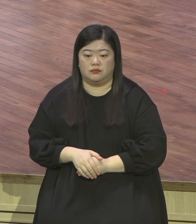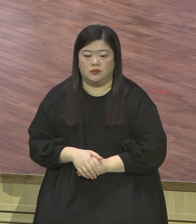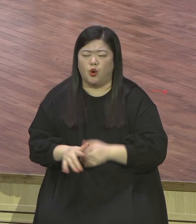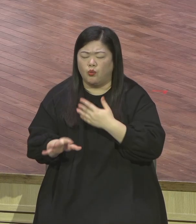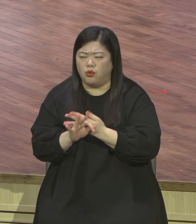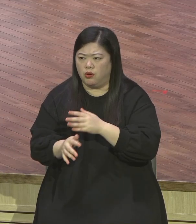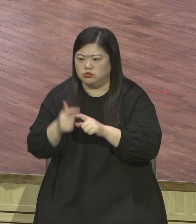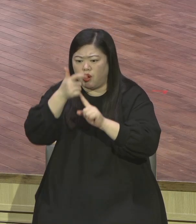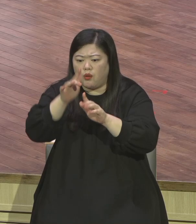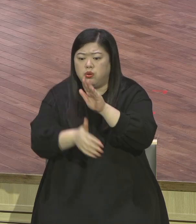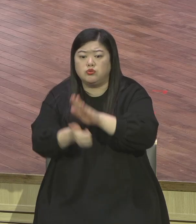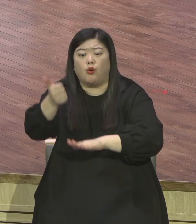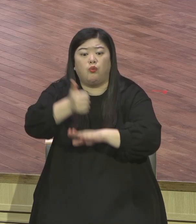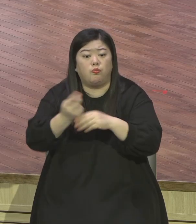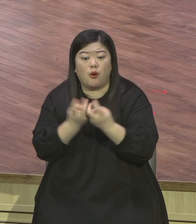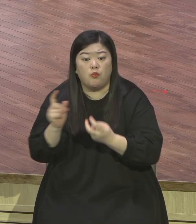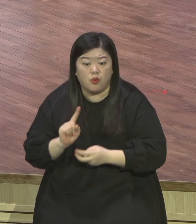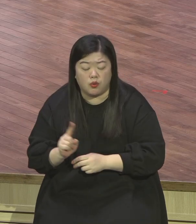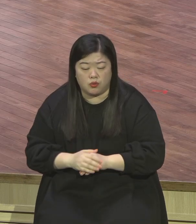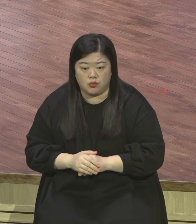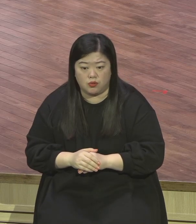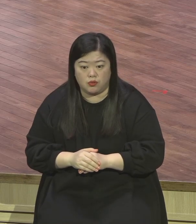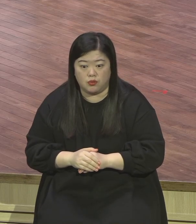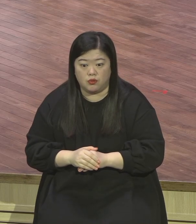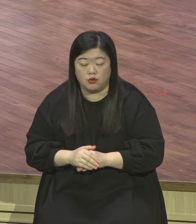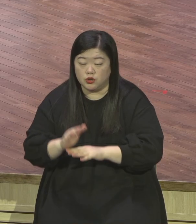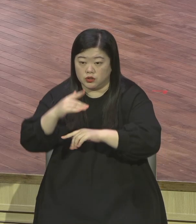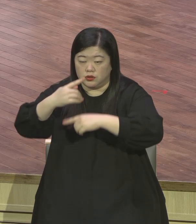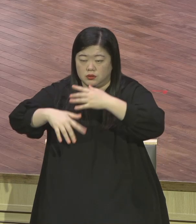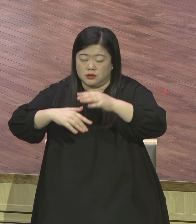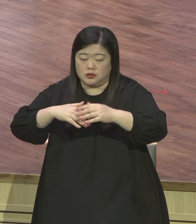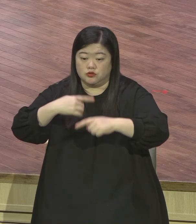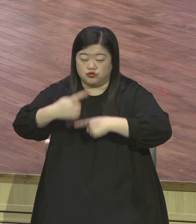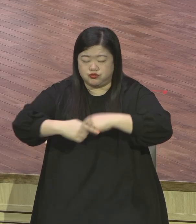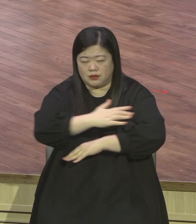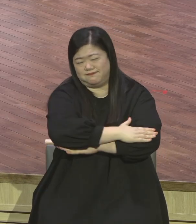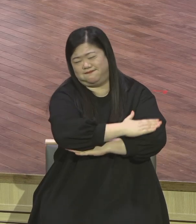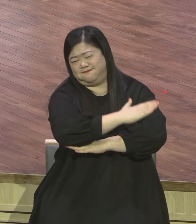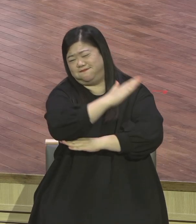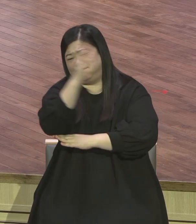내 인생의 절대 가치가 제목이면 그 제목만이라도 좀 잡아봐라